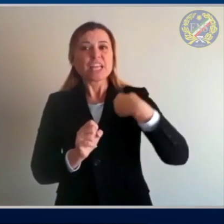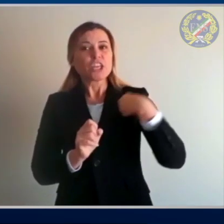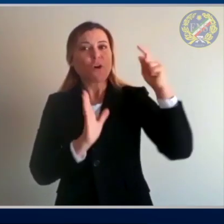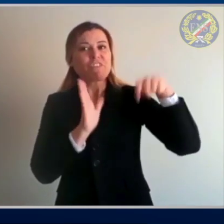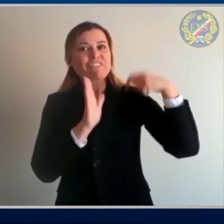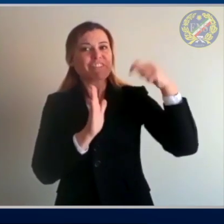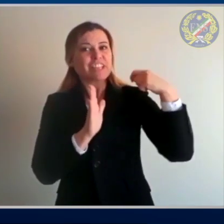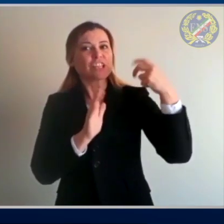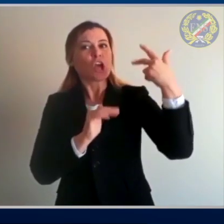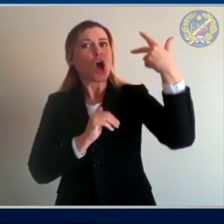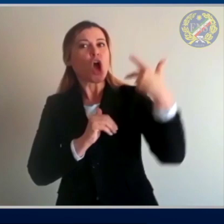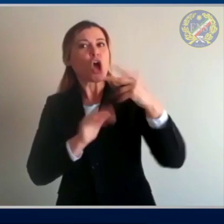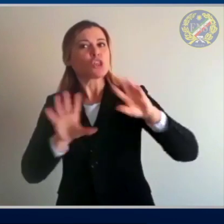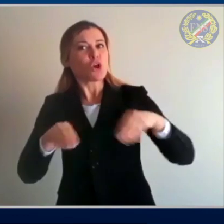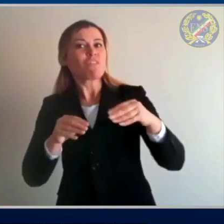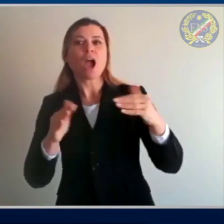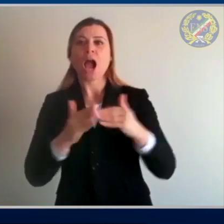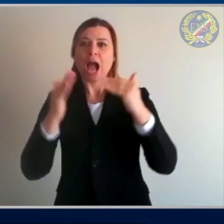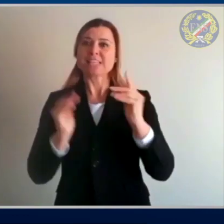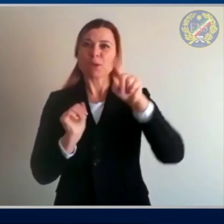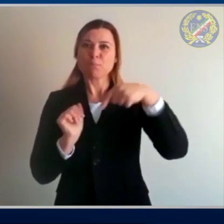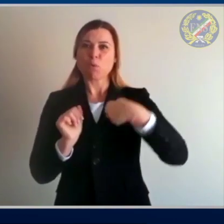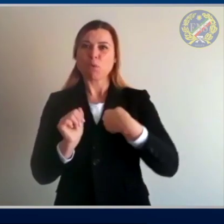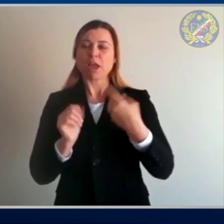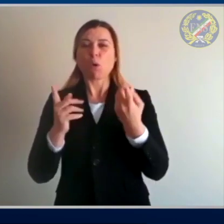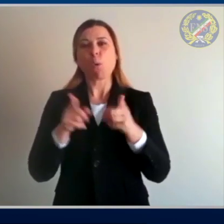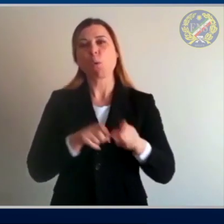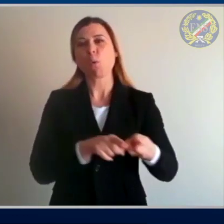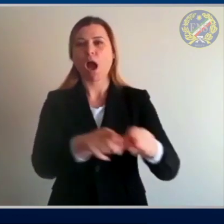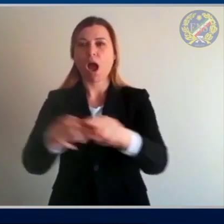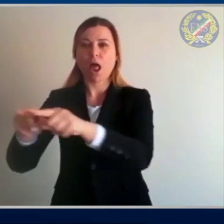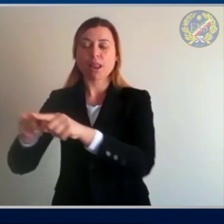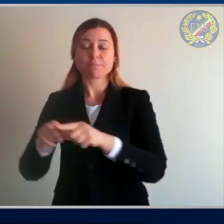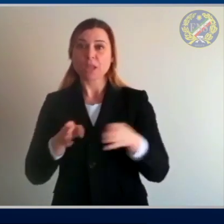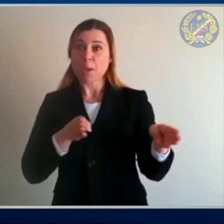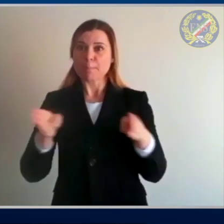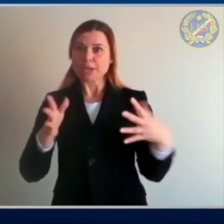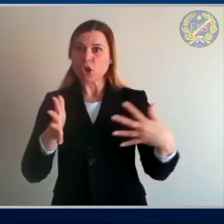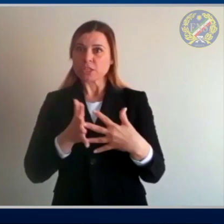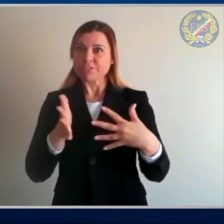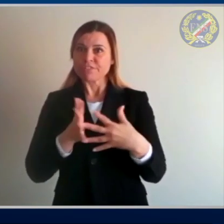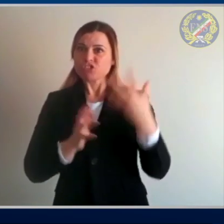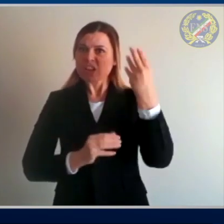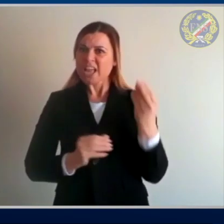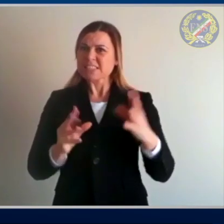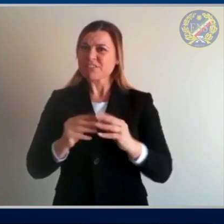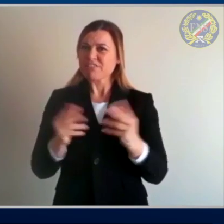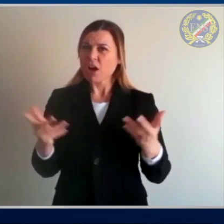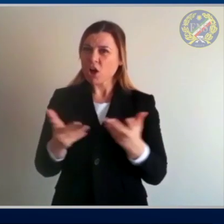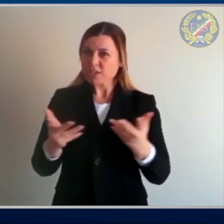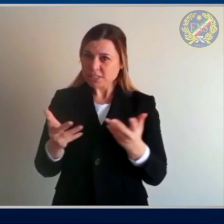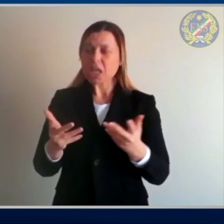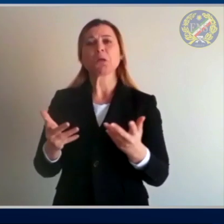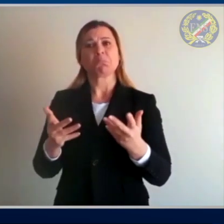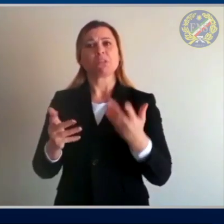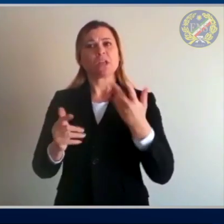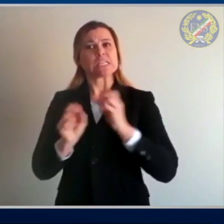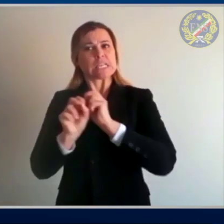io sono a casa mentre registro questo video. In questi giorni difficili, quindi, l'ENS oltre a segnalare e rendere